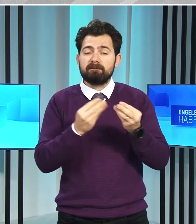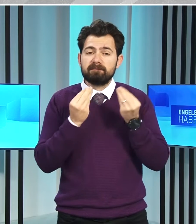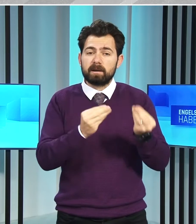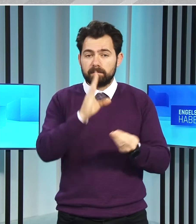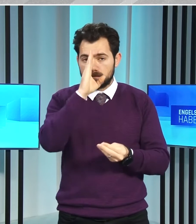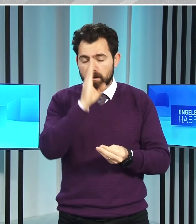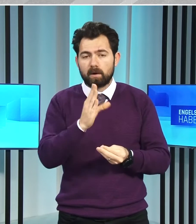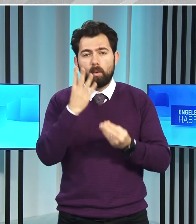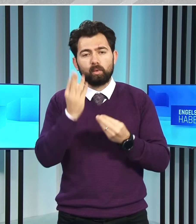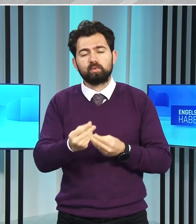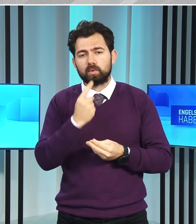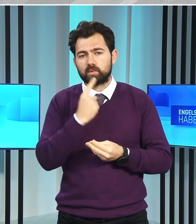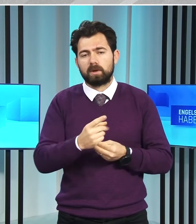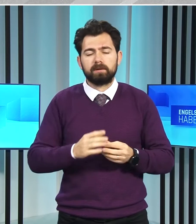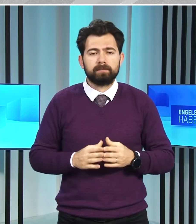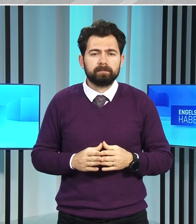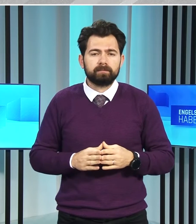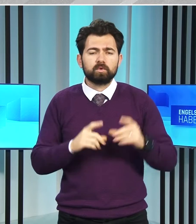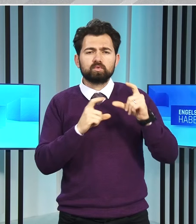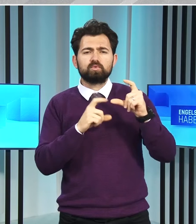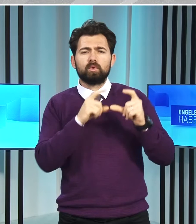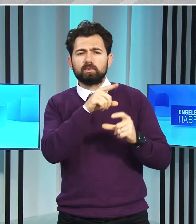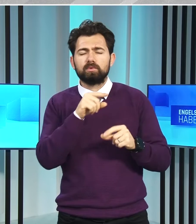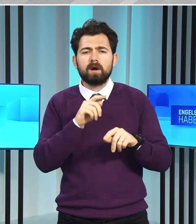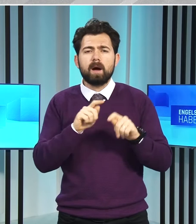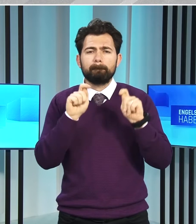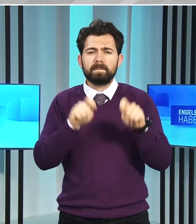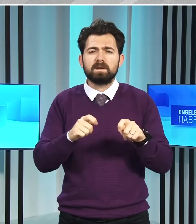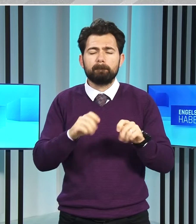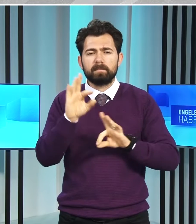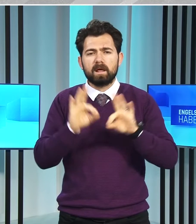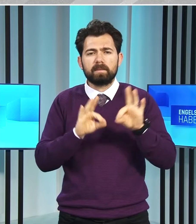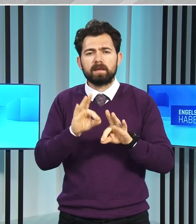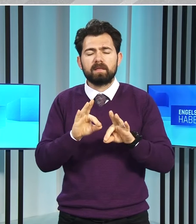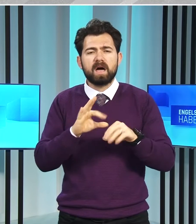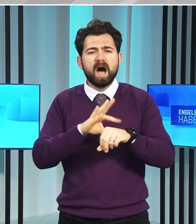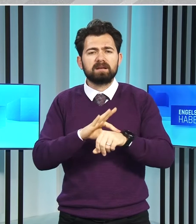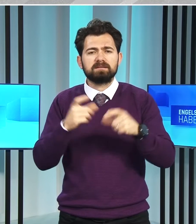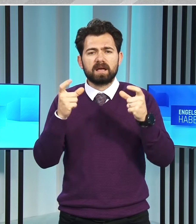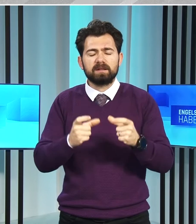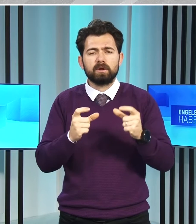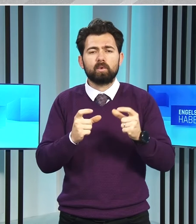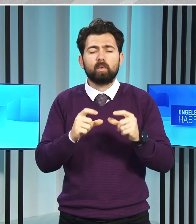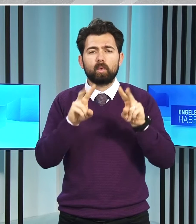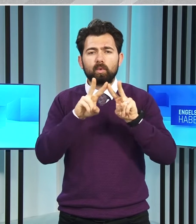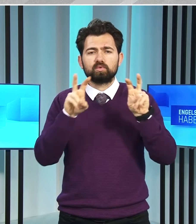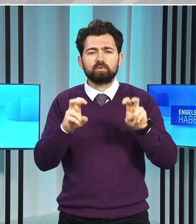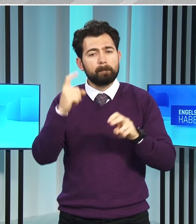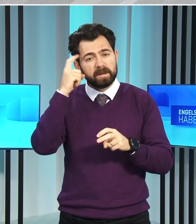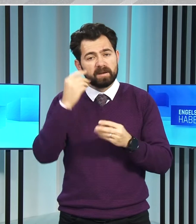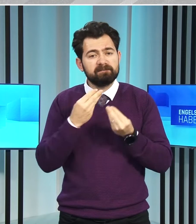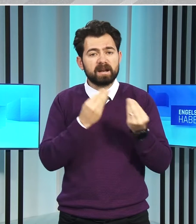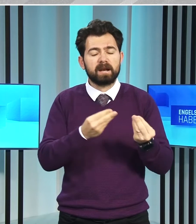olduklarını belirtti. Sucuoğlu, yapılması planlanan hastaneler konusunda da bilgi vererek,